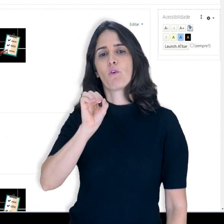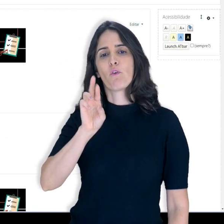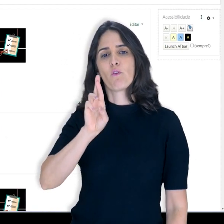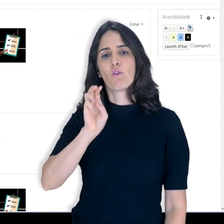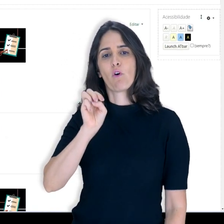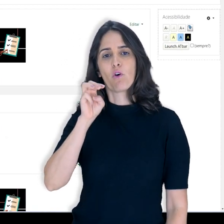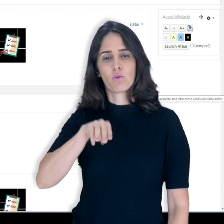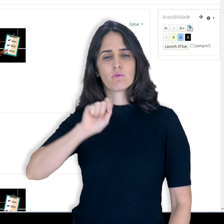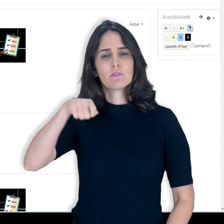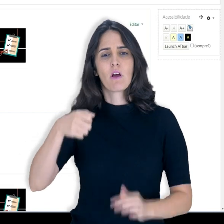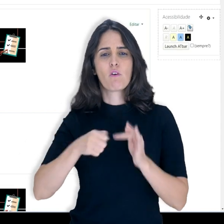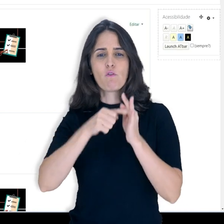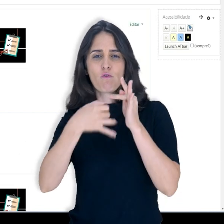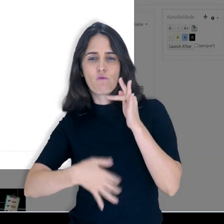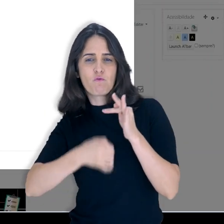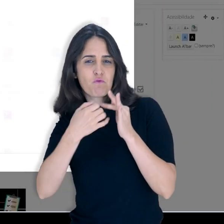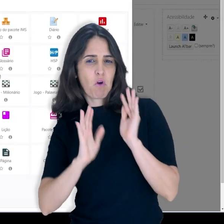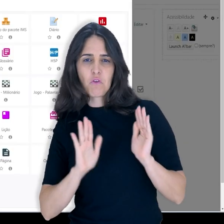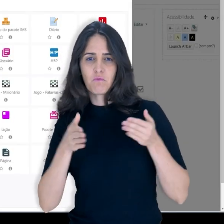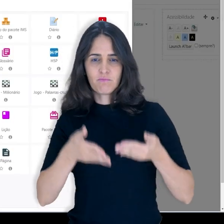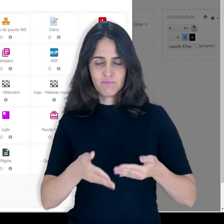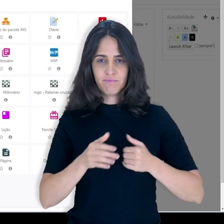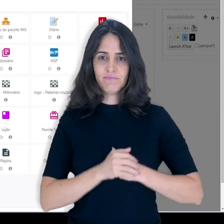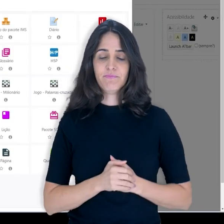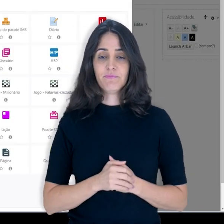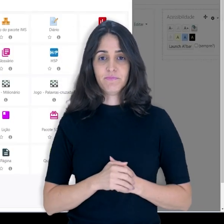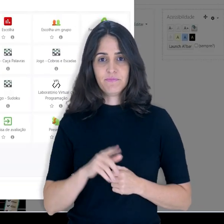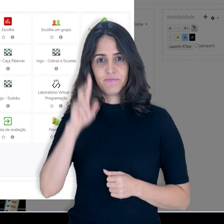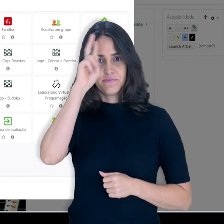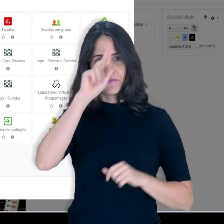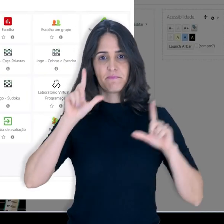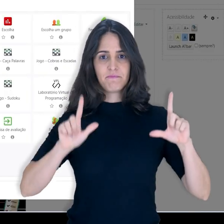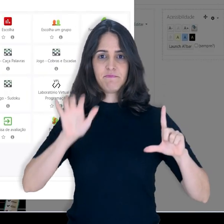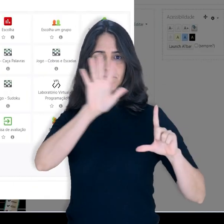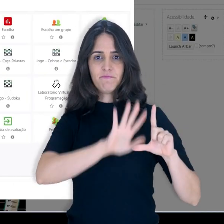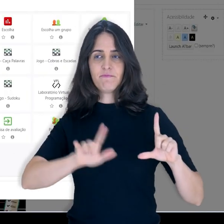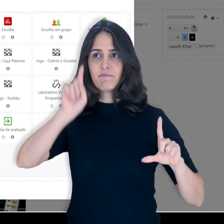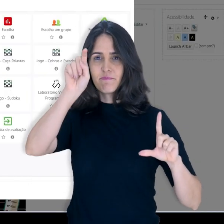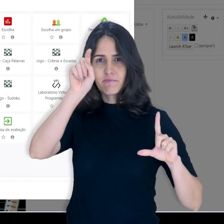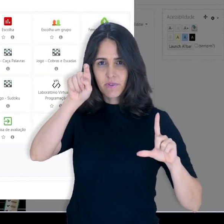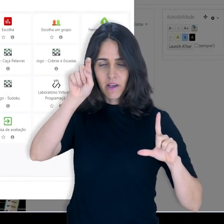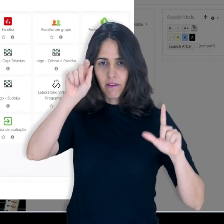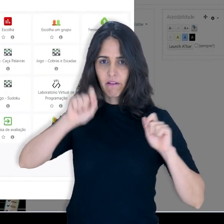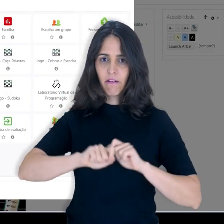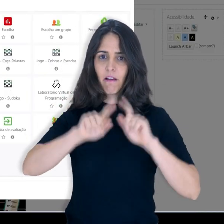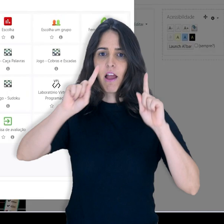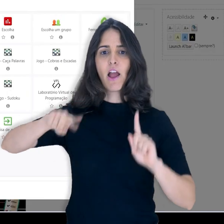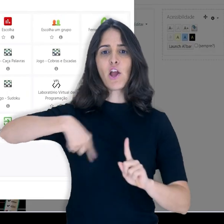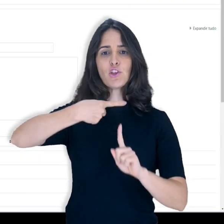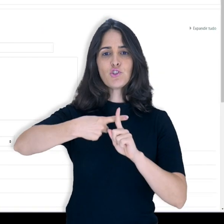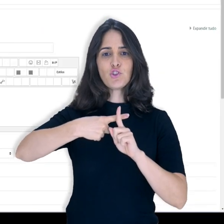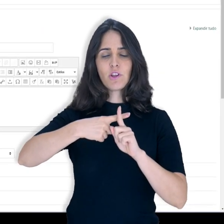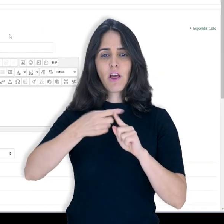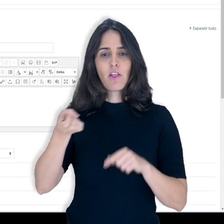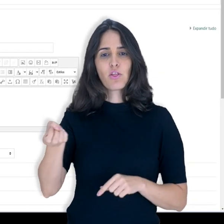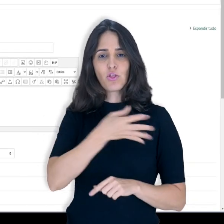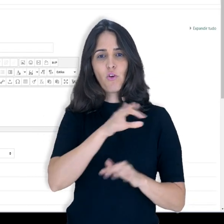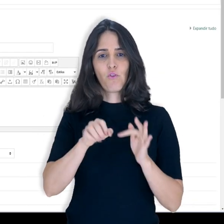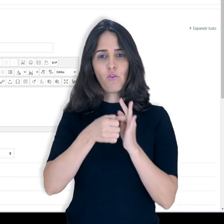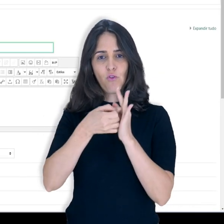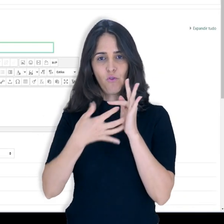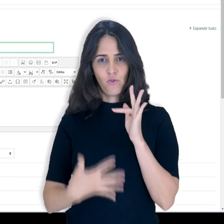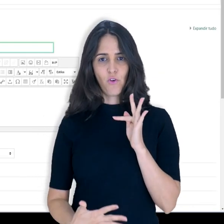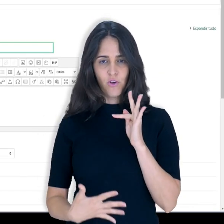vamos ativar edição, adicionar uma atividade ou recurso e vamos então adicionar um novo fórum.